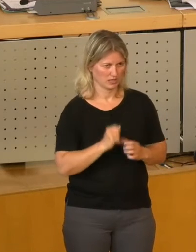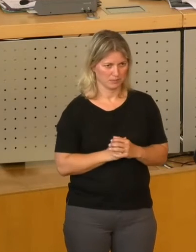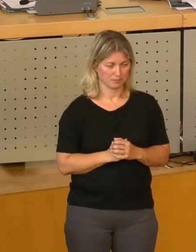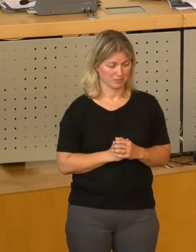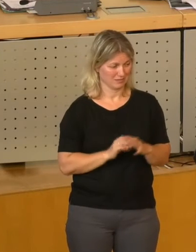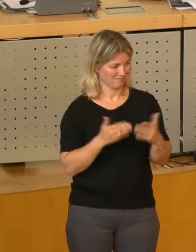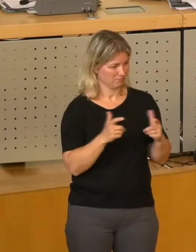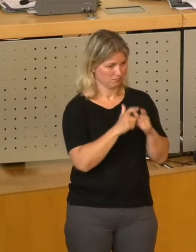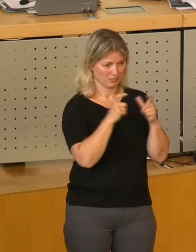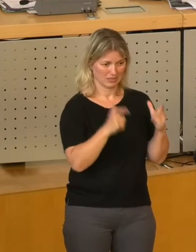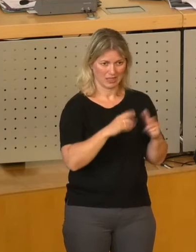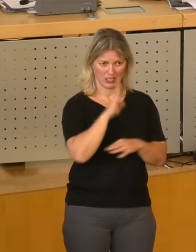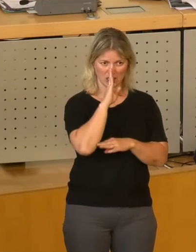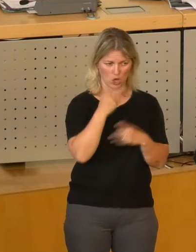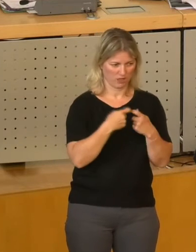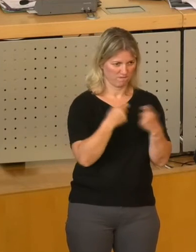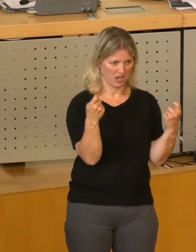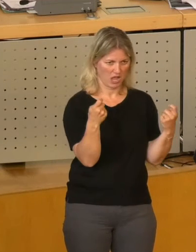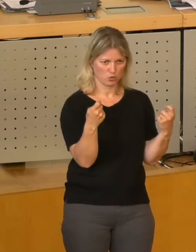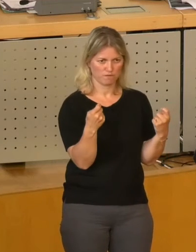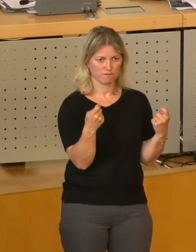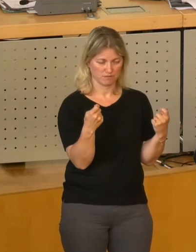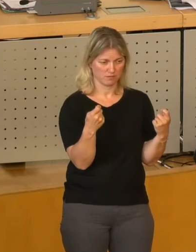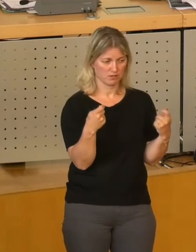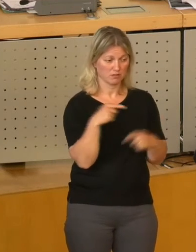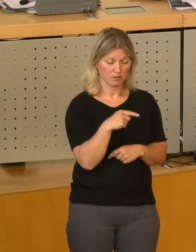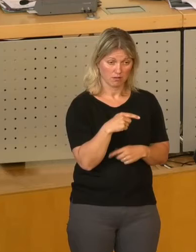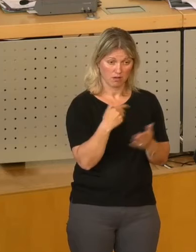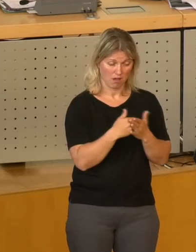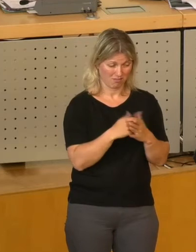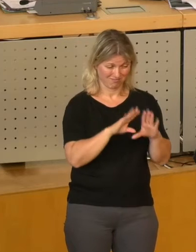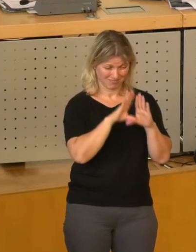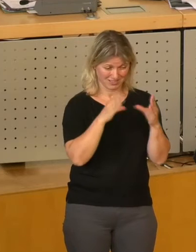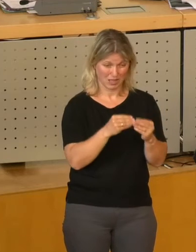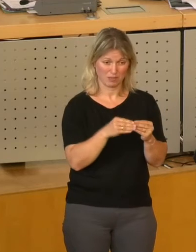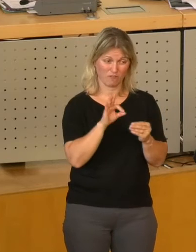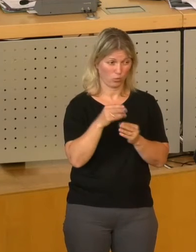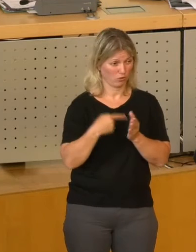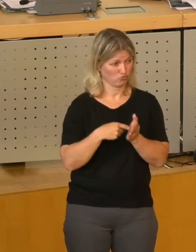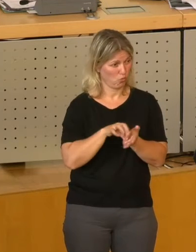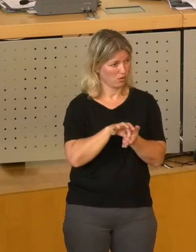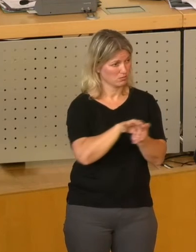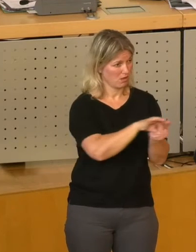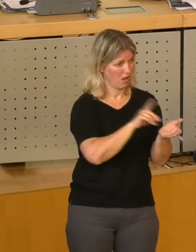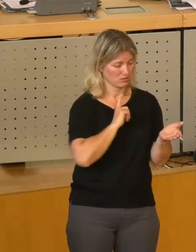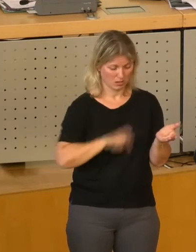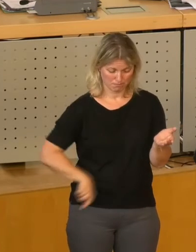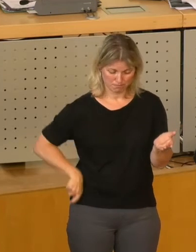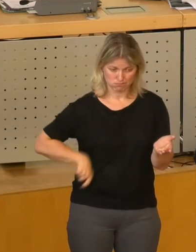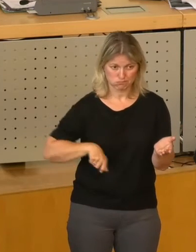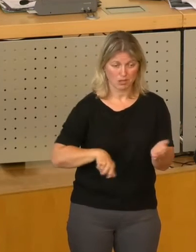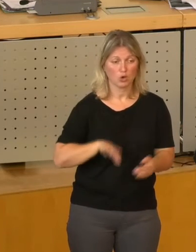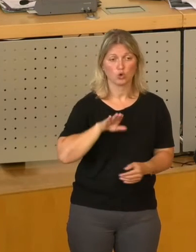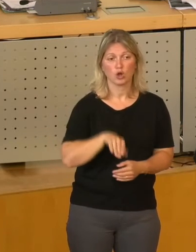Notverkauf hat alles in allem für Kosten, Kosten für den Steuerzahler in Höhe von mehr als